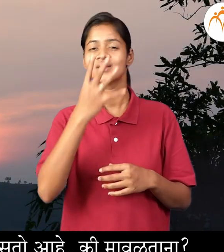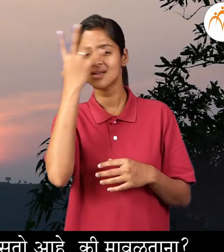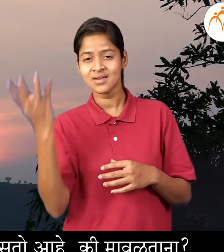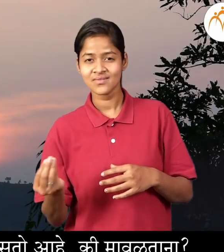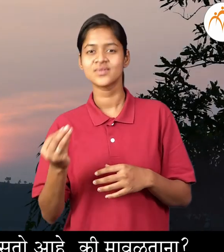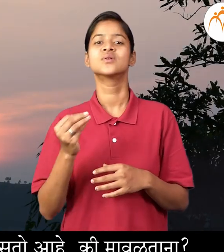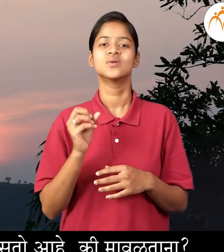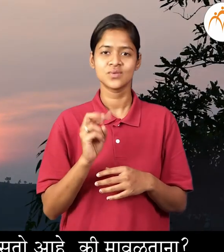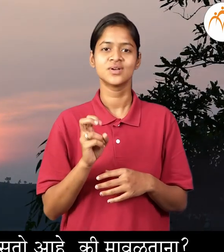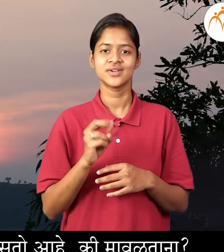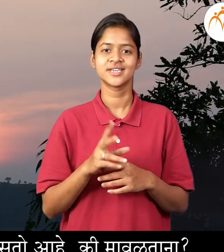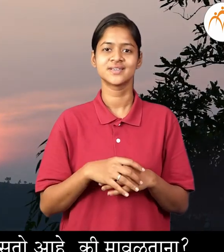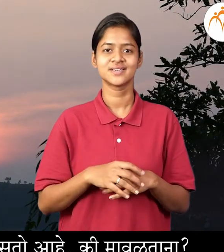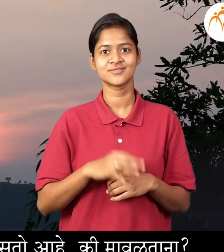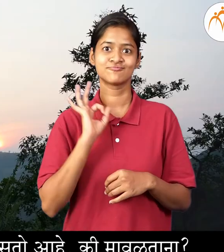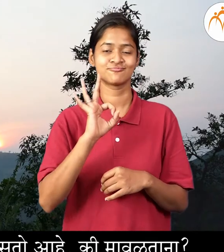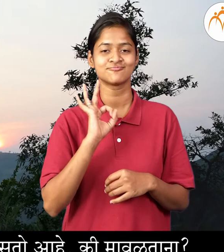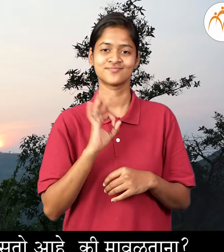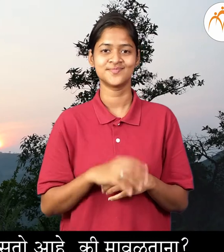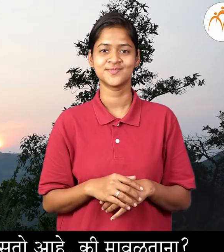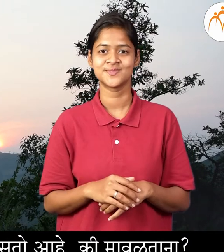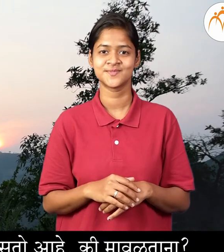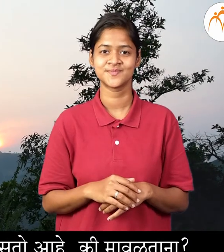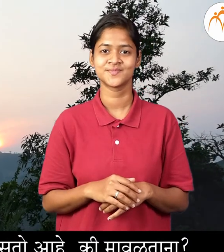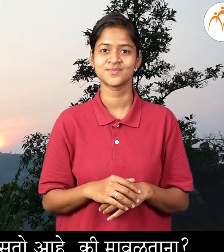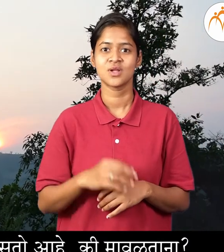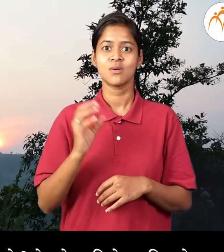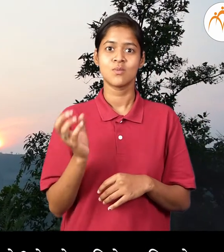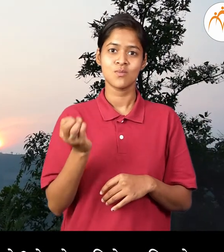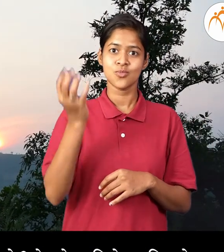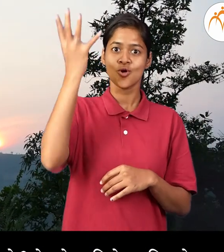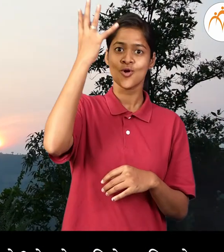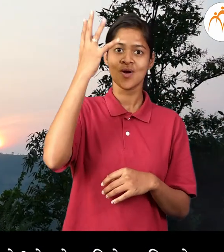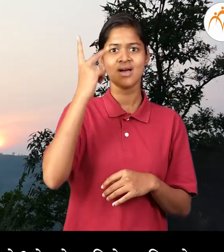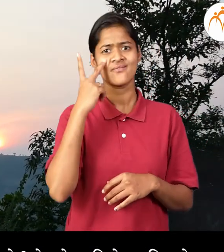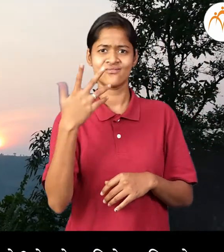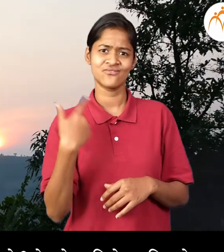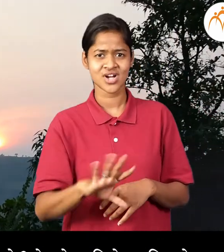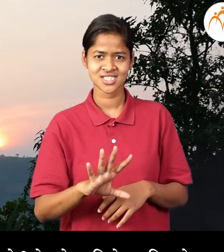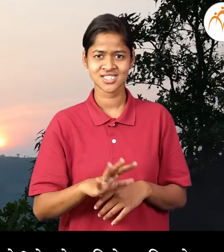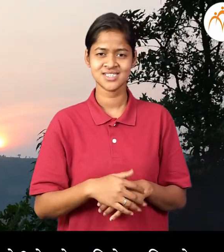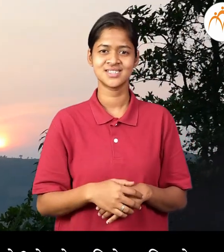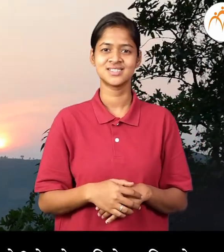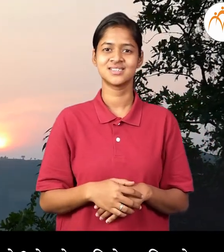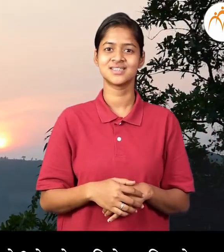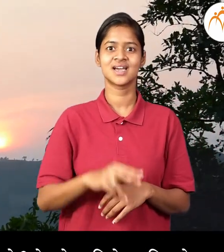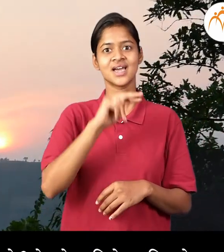मावल तना होए, बर चान, चान, चान, सूरिय उगाउत तना कुणी पाहला थै,